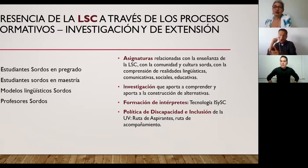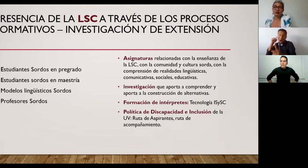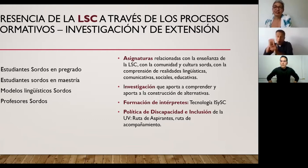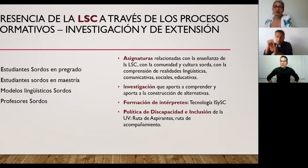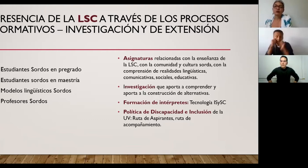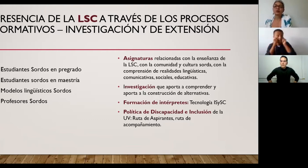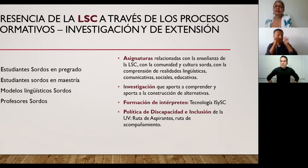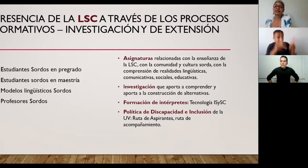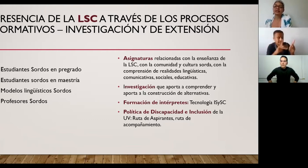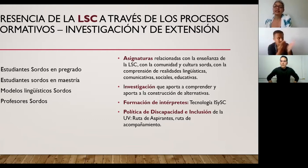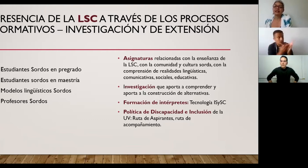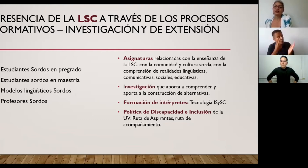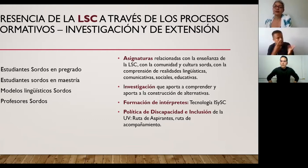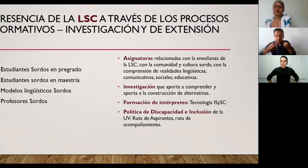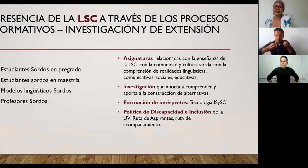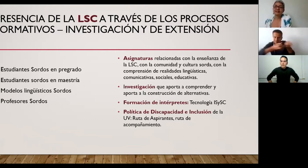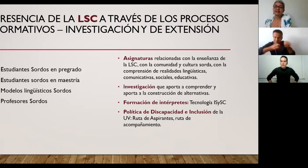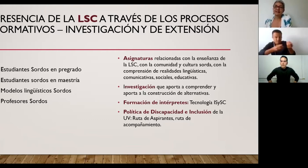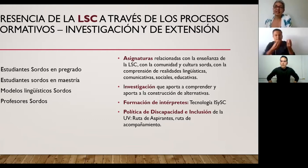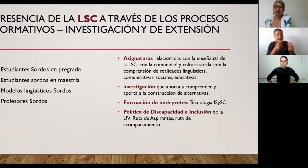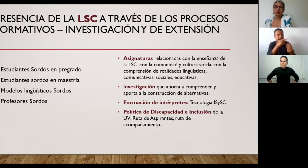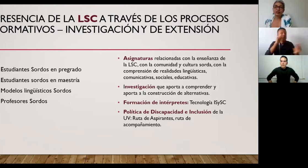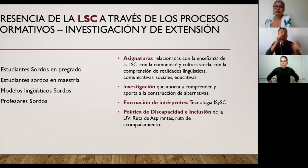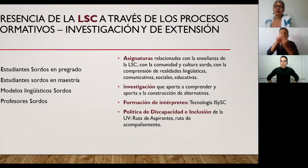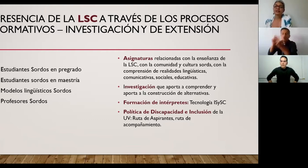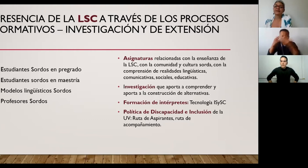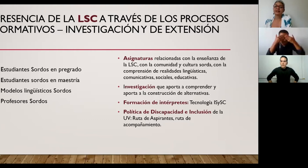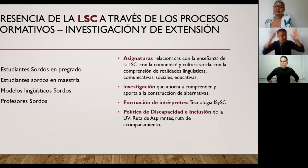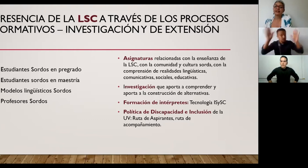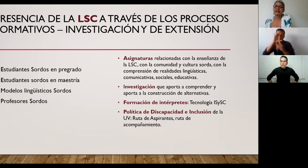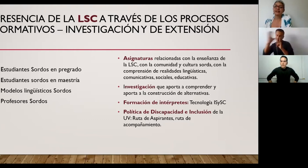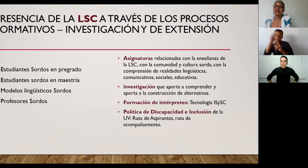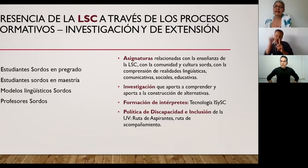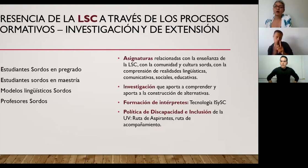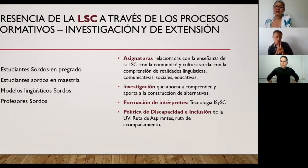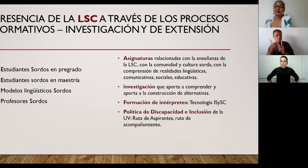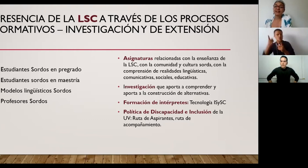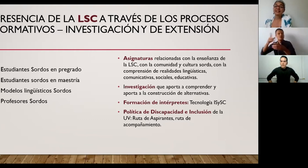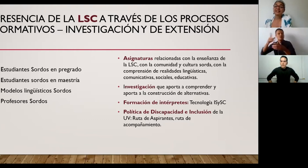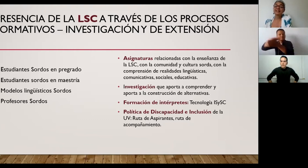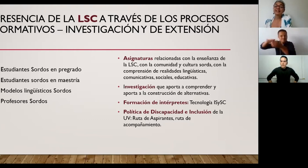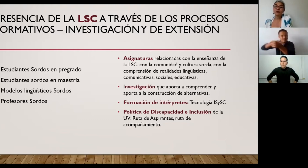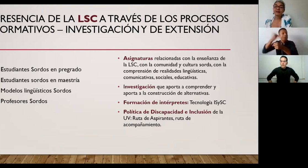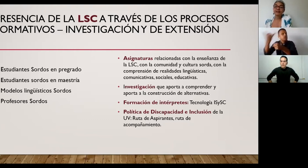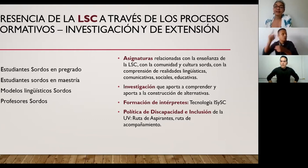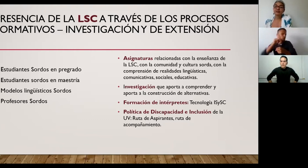la comunidad sorda a comprender la existencia de la cultura sorda a comprender la realidad de lingüísticas